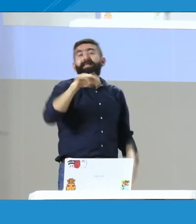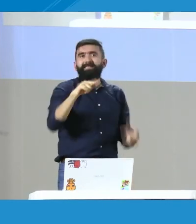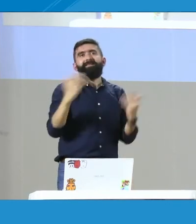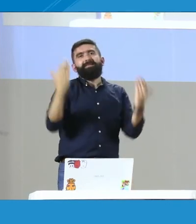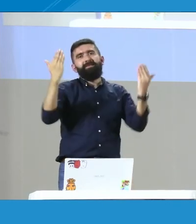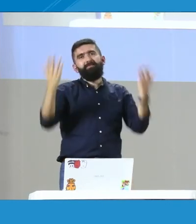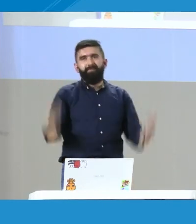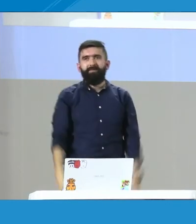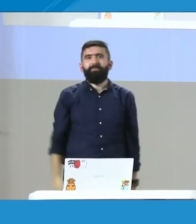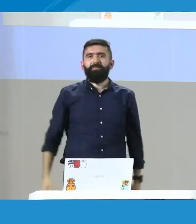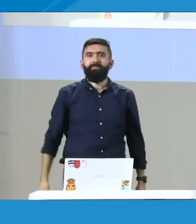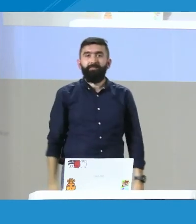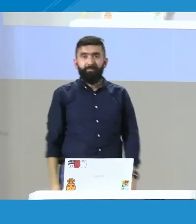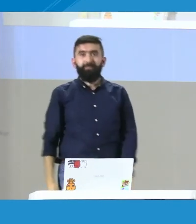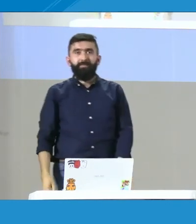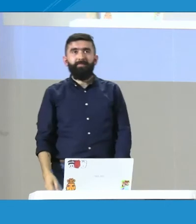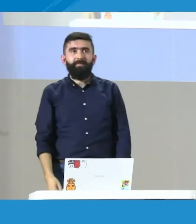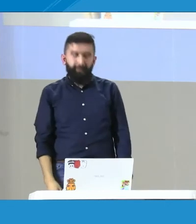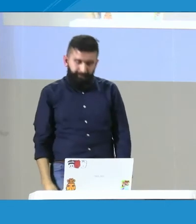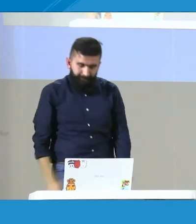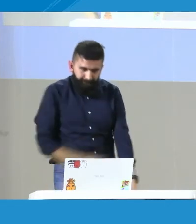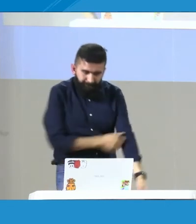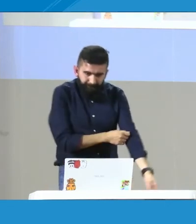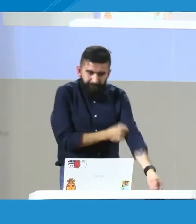de este estudio sociolingüístico, es muy importante.